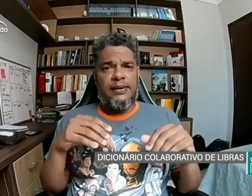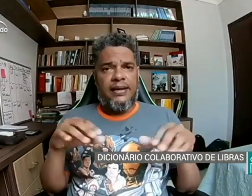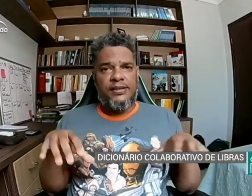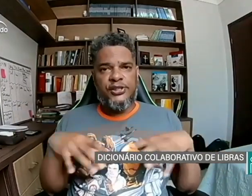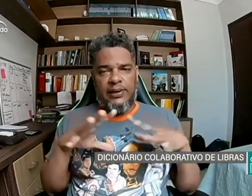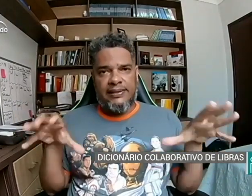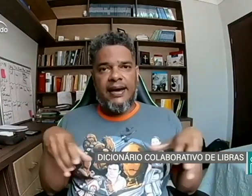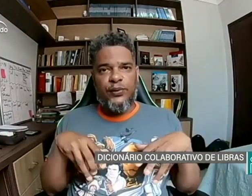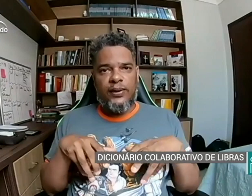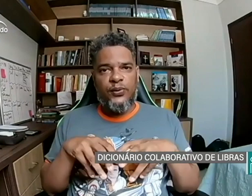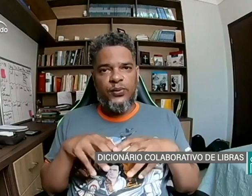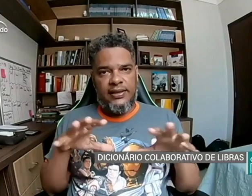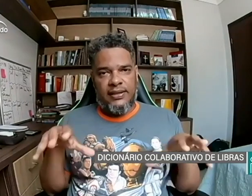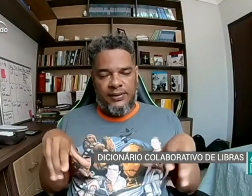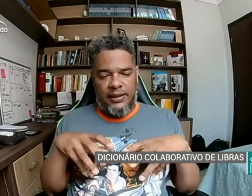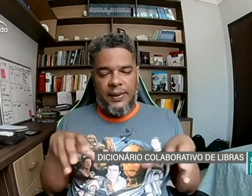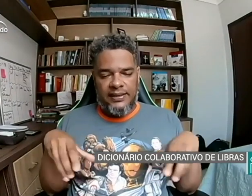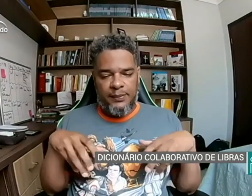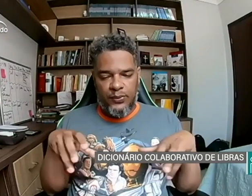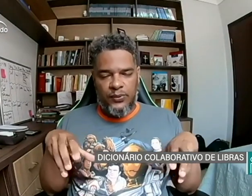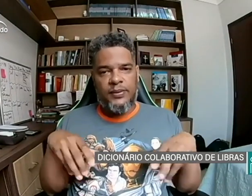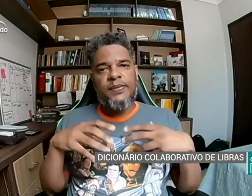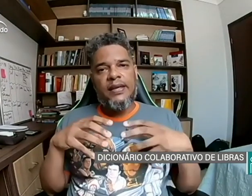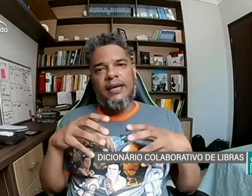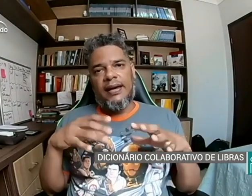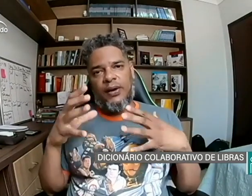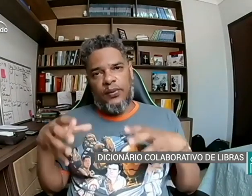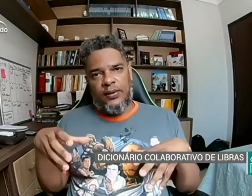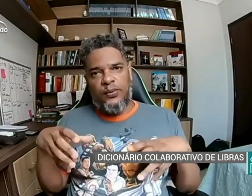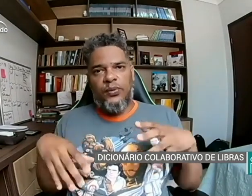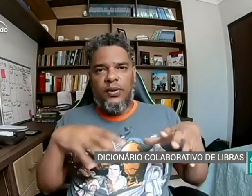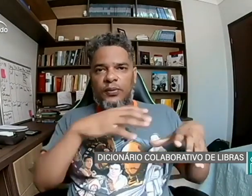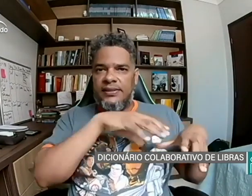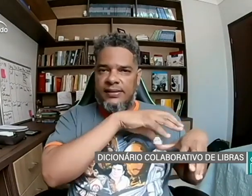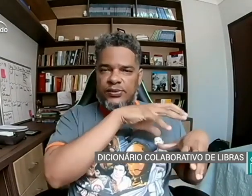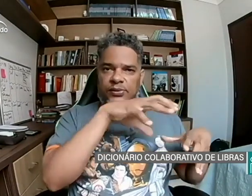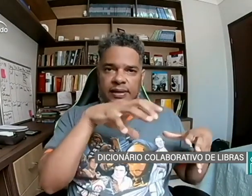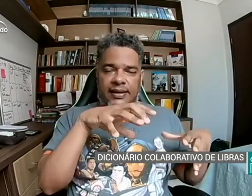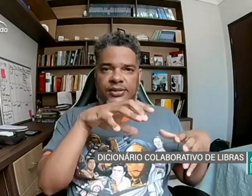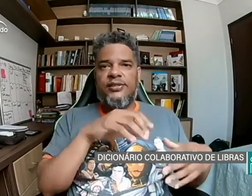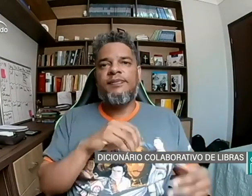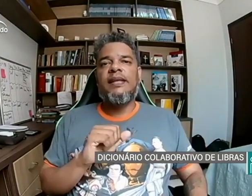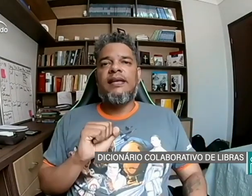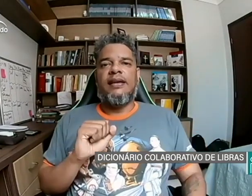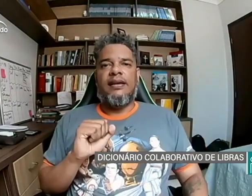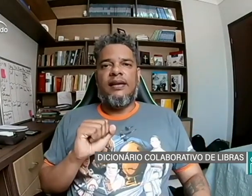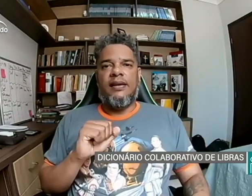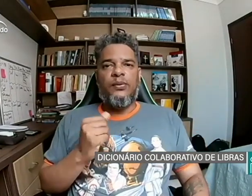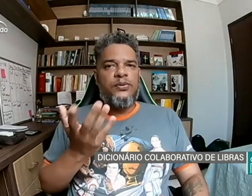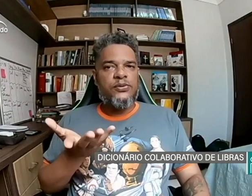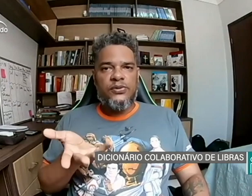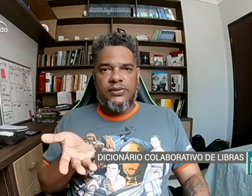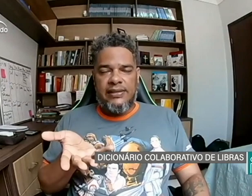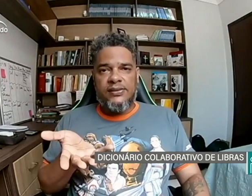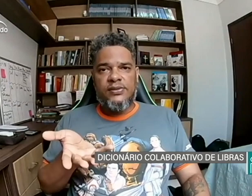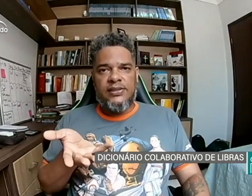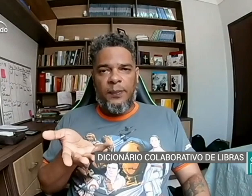na região ali de Caruaru, em Pernambuco, Caruaru e algumas cidades do Agrestes, alguns surdos utilizam o sinal para